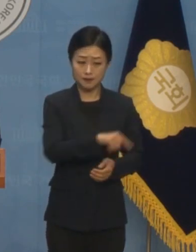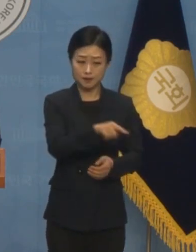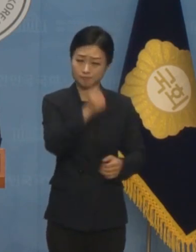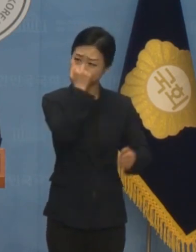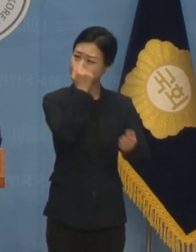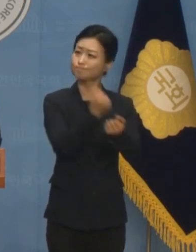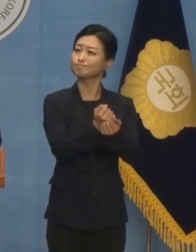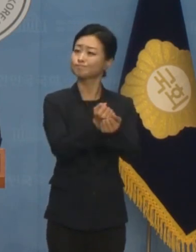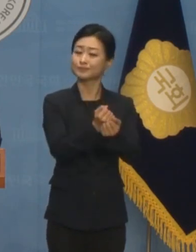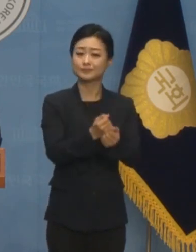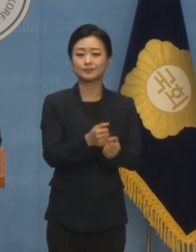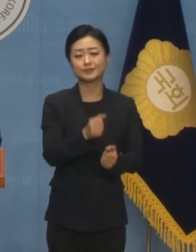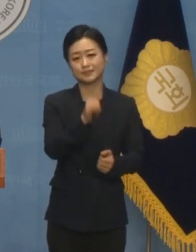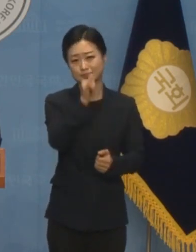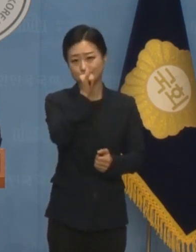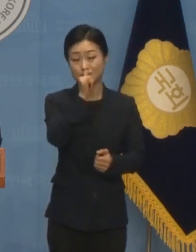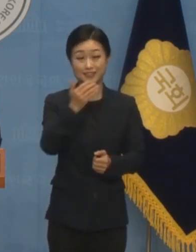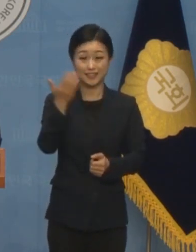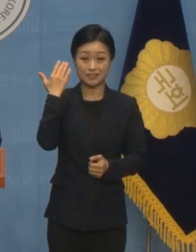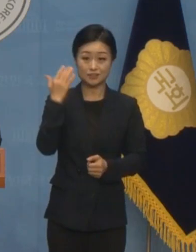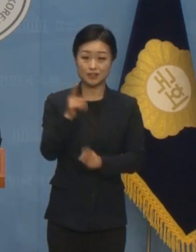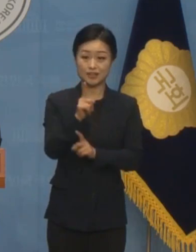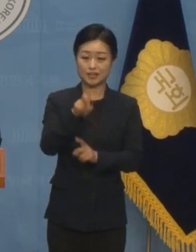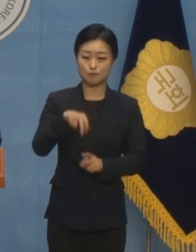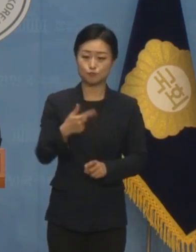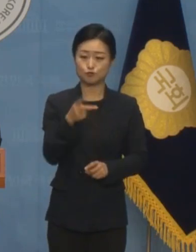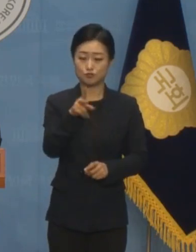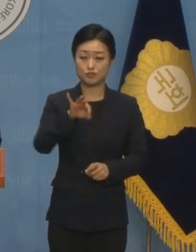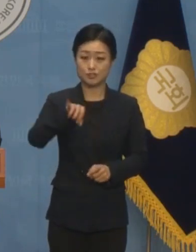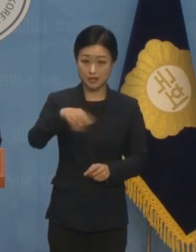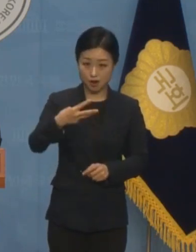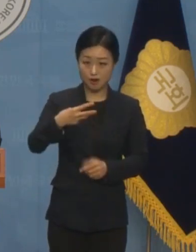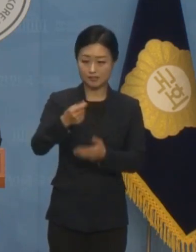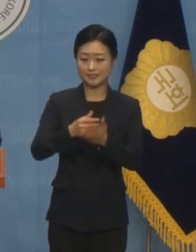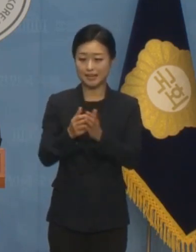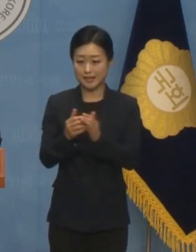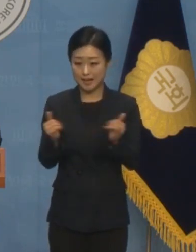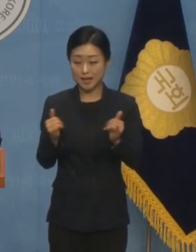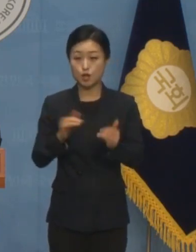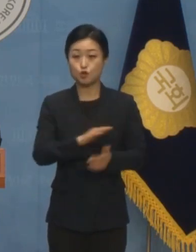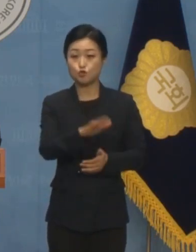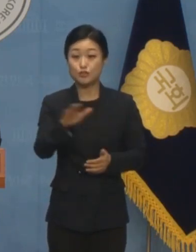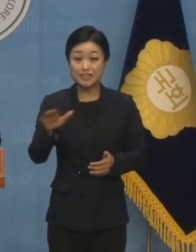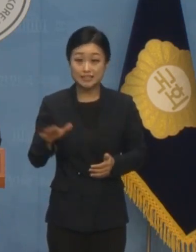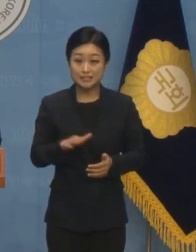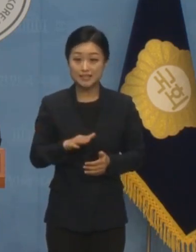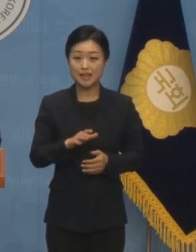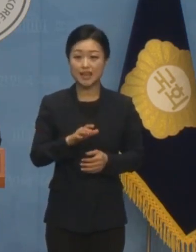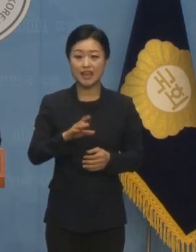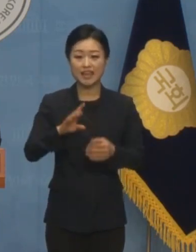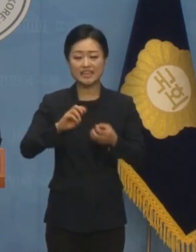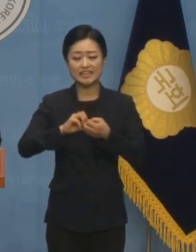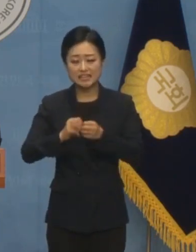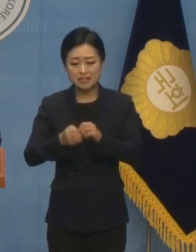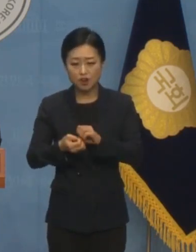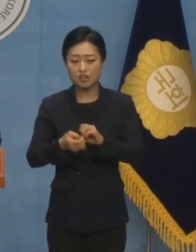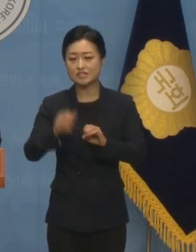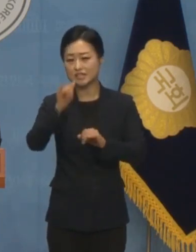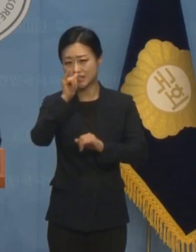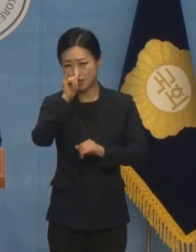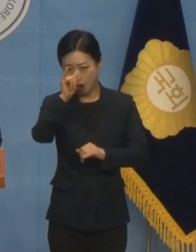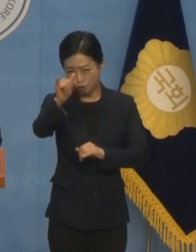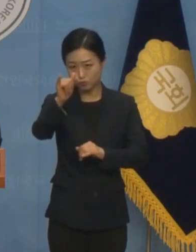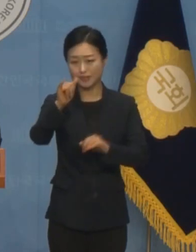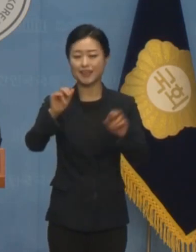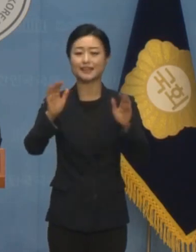보면 이문열 작가의 우리들의 일그러진 영웅에 나오는 무책임한 단임과 그의 비호